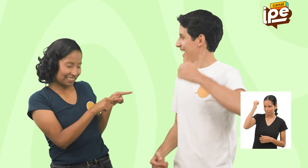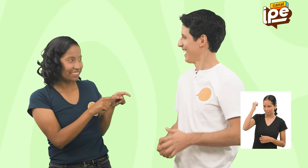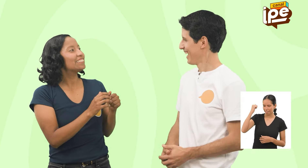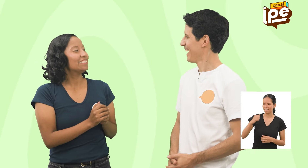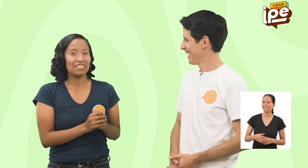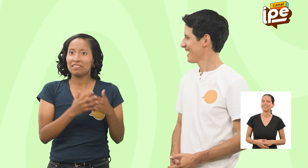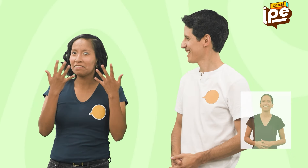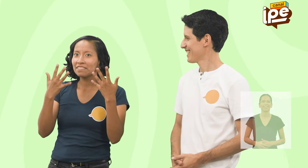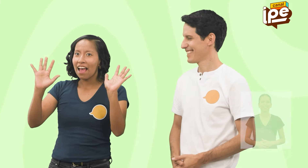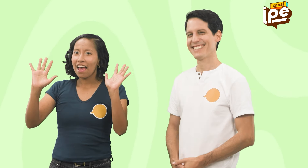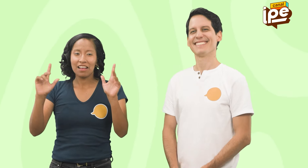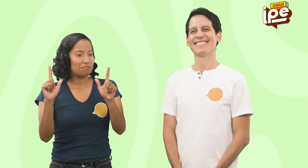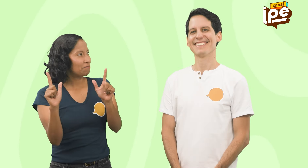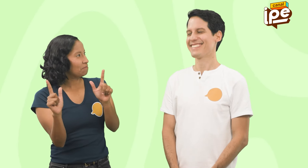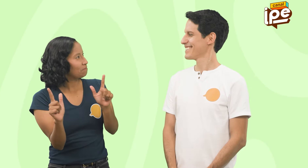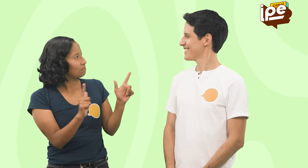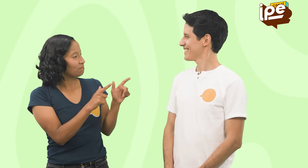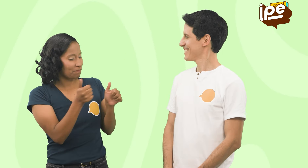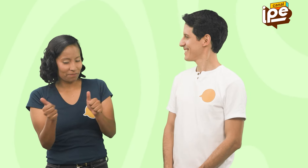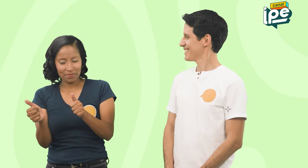¡Listo! Ya estás bautizado